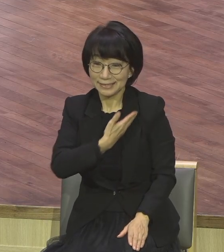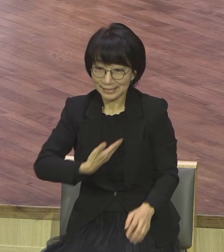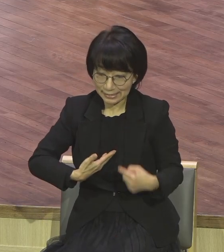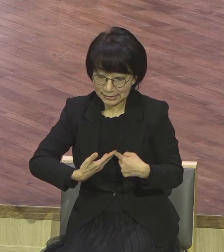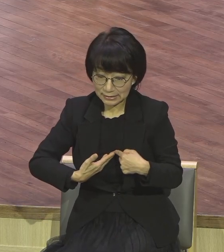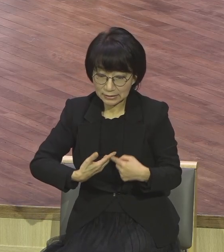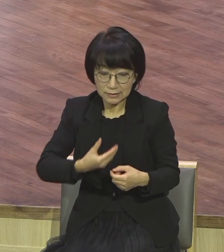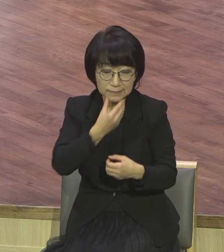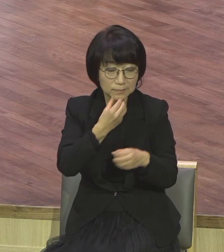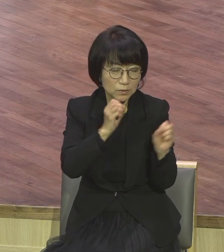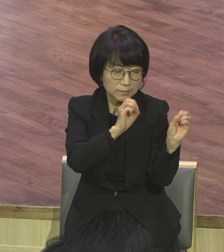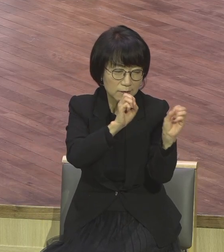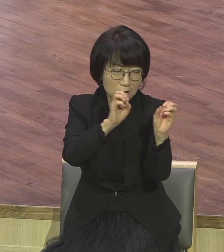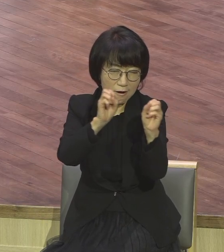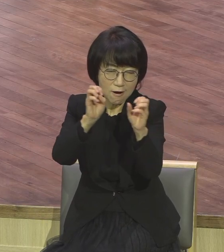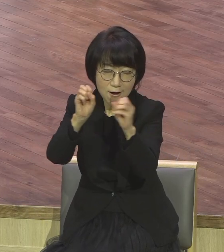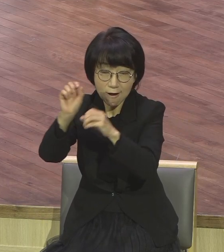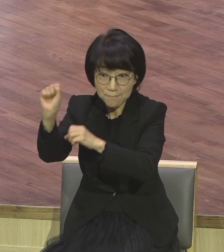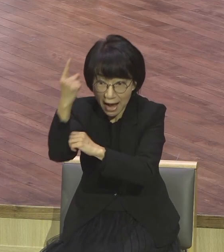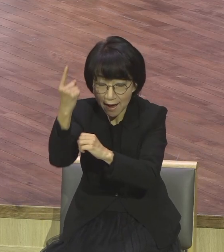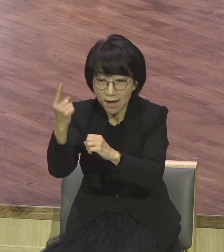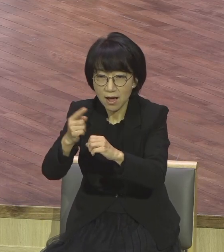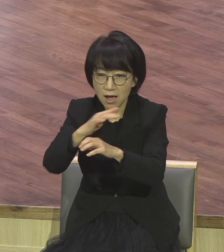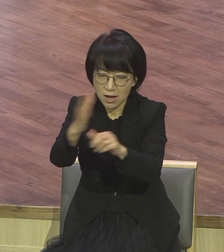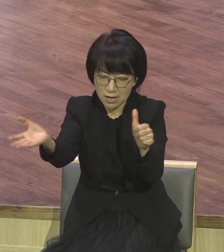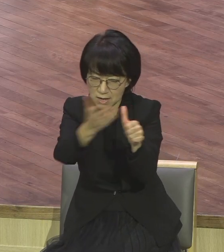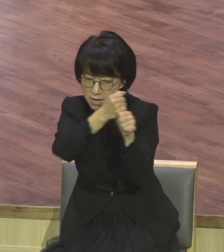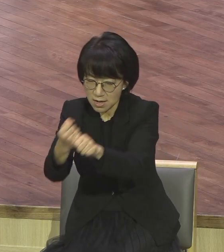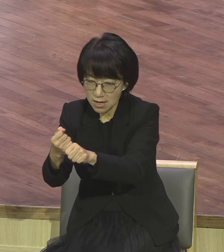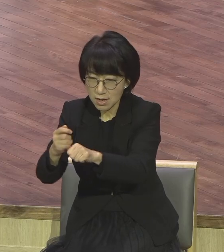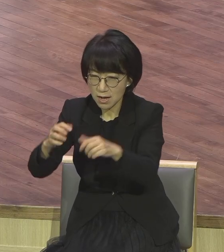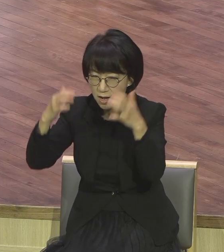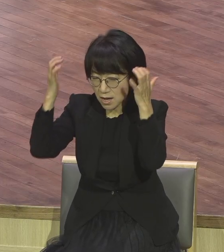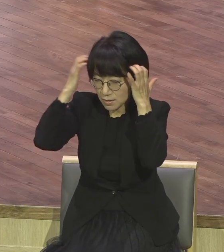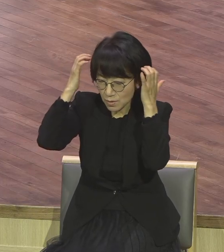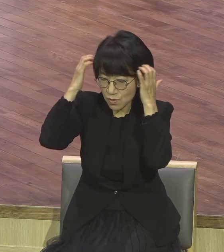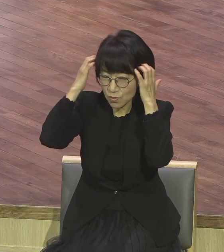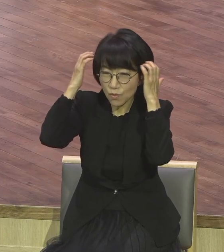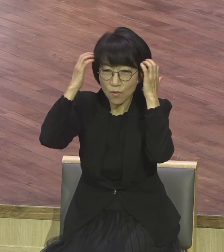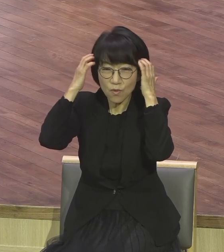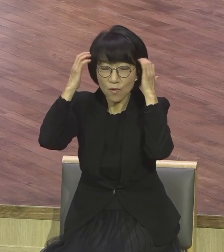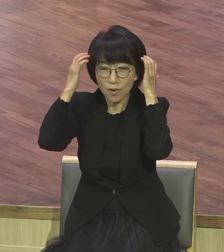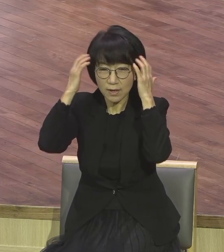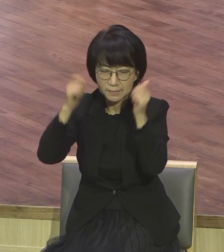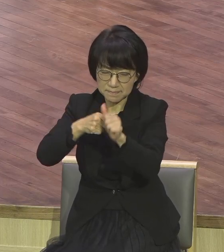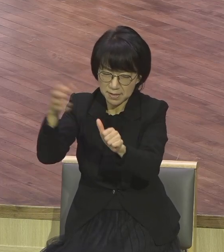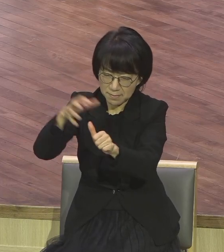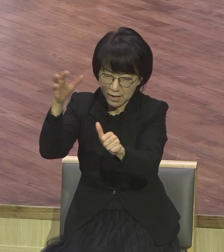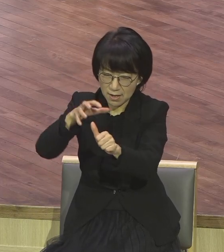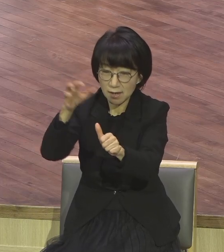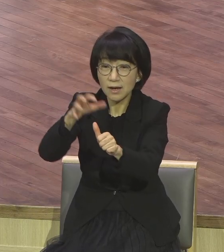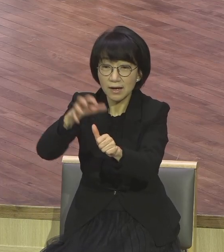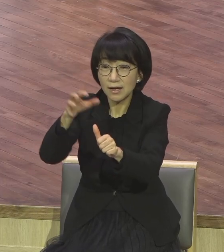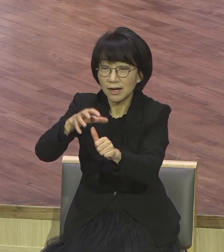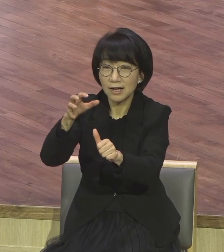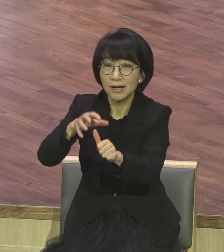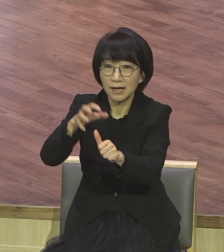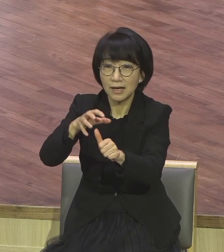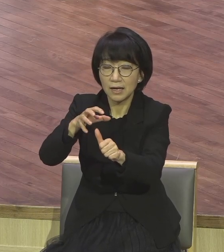이유 하나만으로 그때 온갖 고난 온갖 그런 핍박을 받으면서 몇 가지 했습니까? 제자들